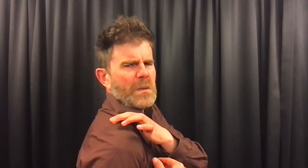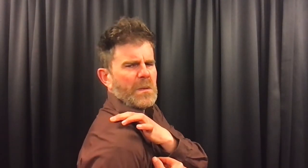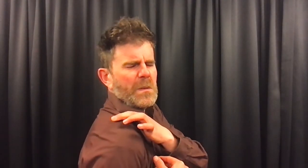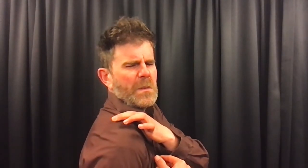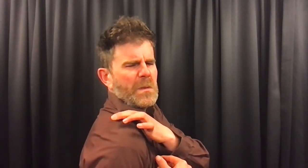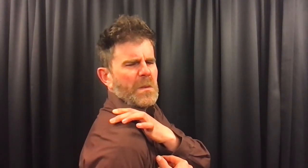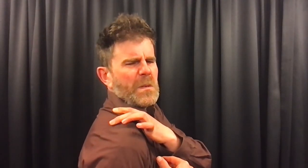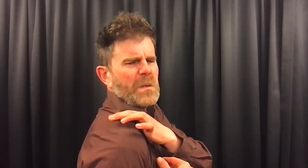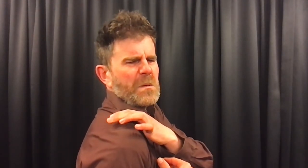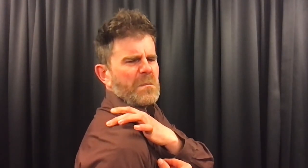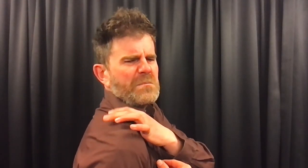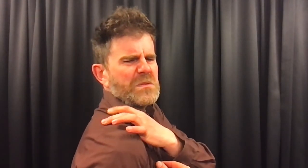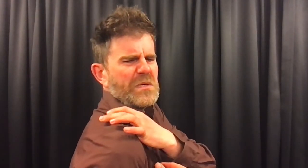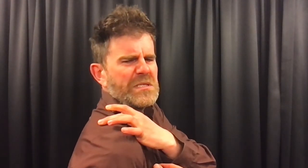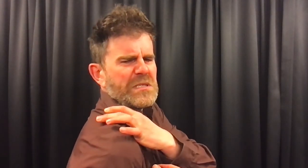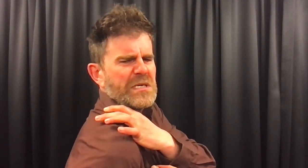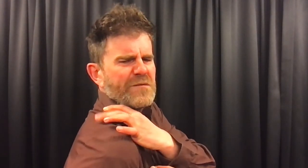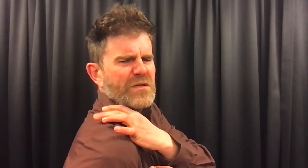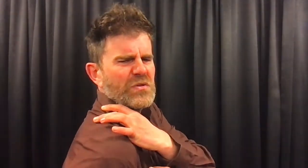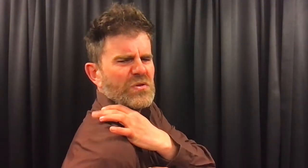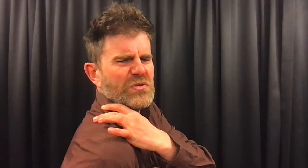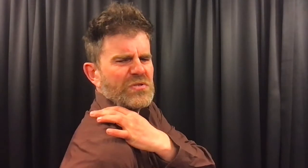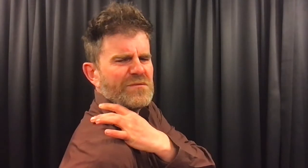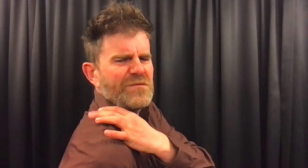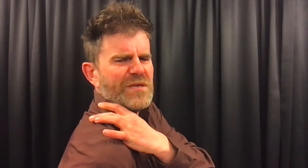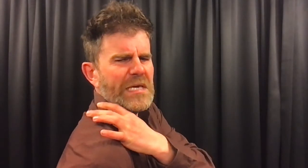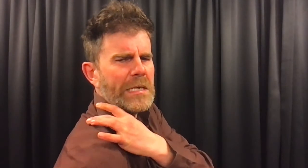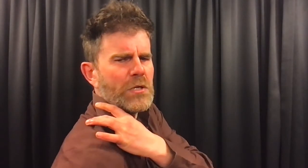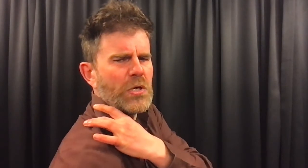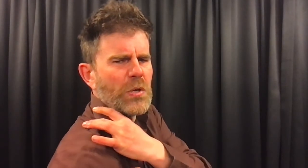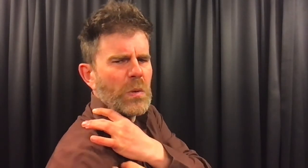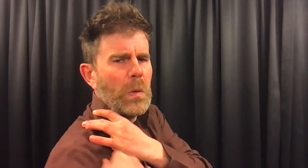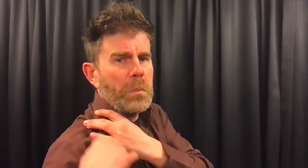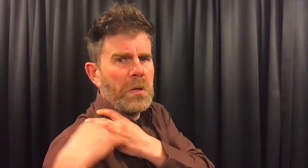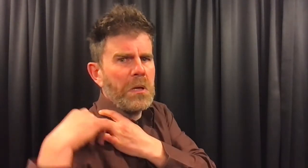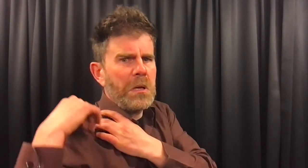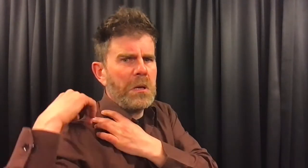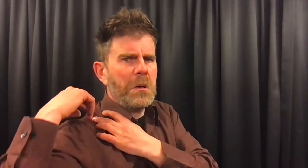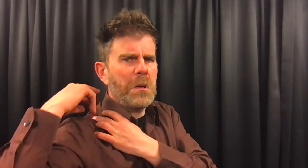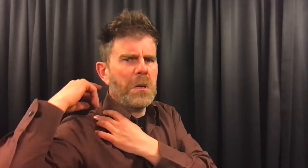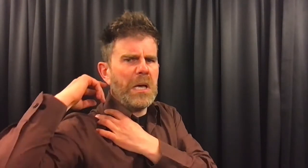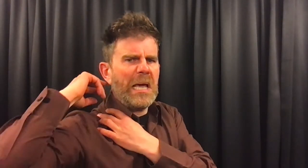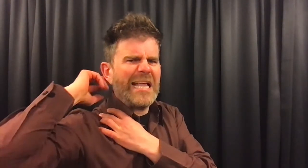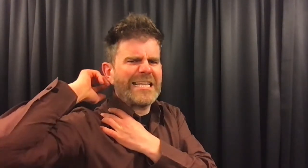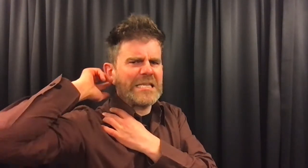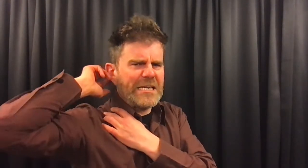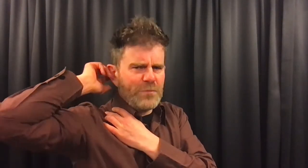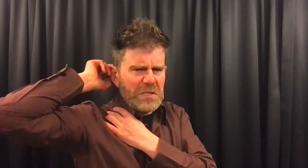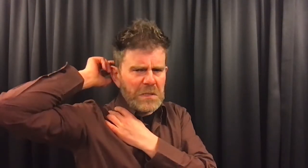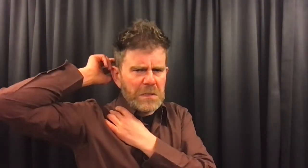Er kwam zoiets van tussen zijn veren gekropen. En dat trippelde...